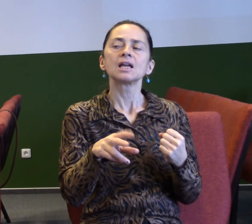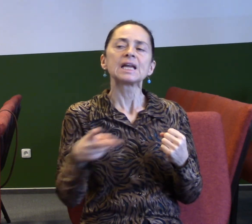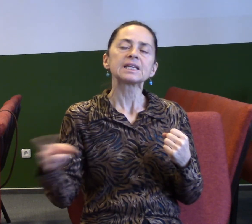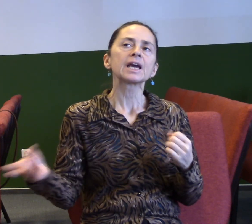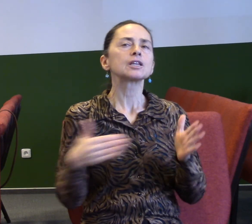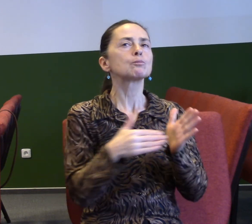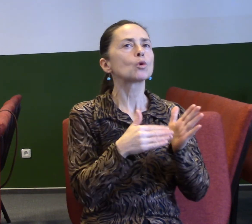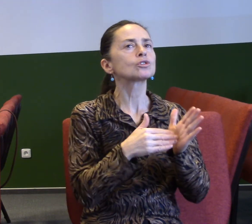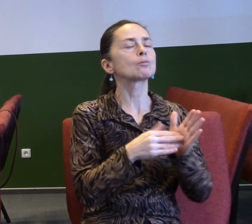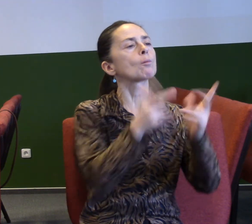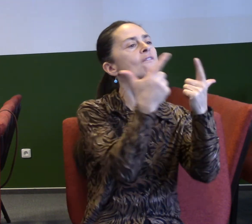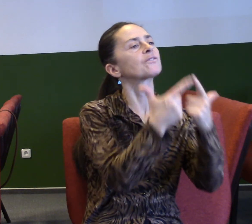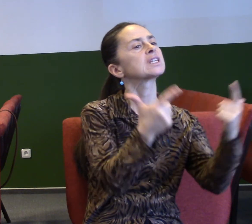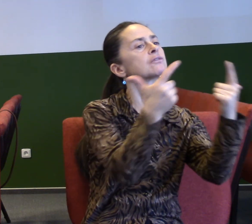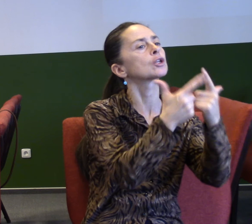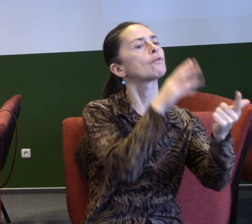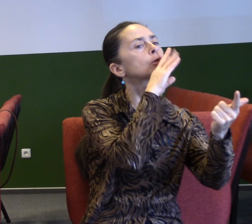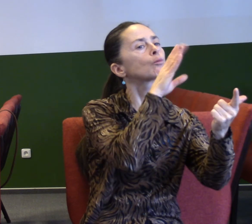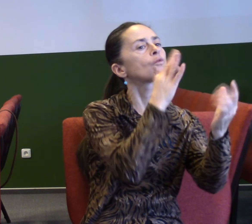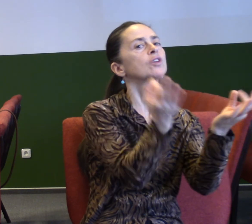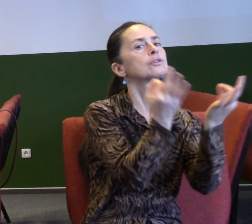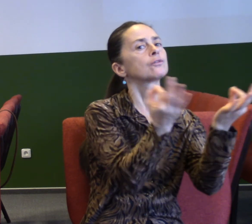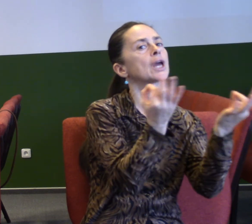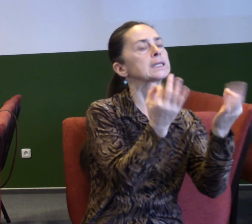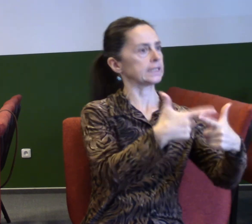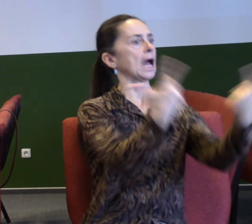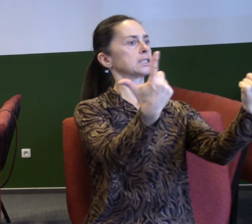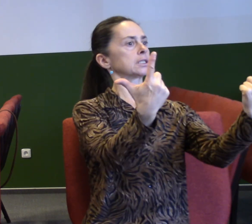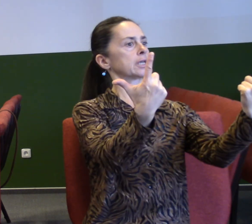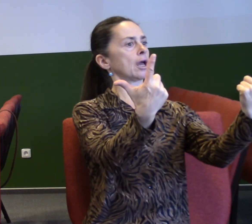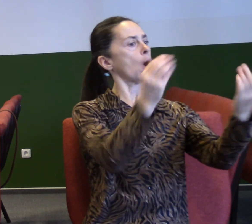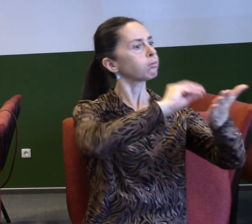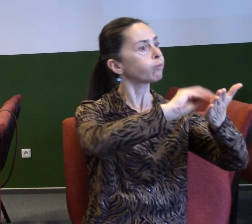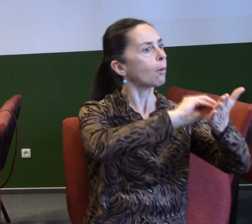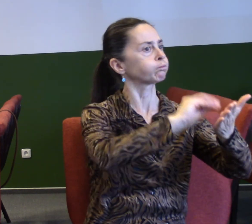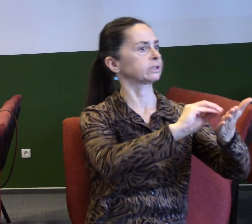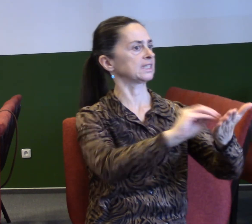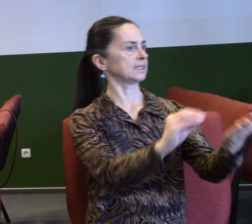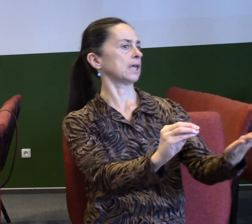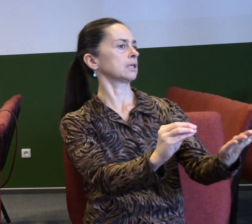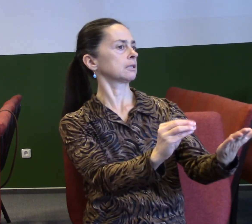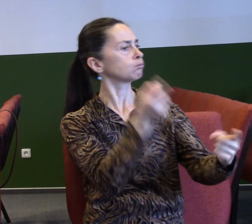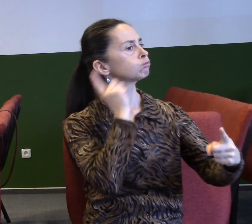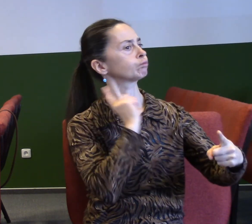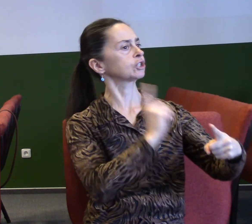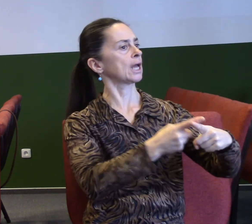potřebujeme se postavit před věci a popsat mechanizmy a věci, které se v nás dějí.